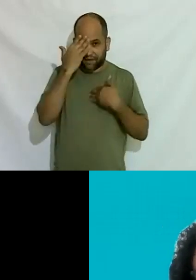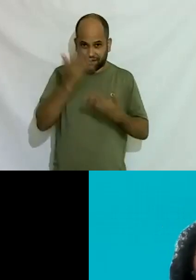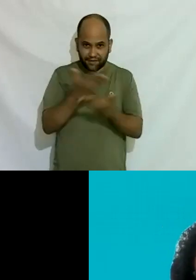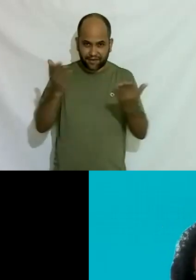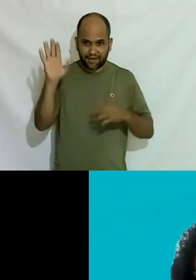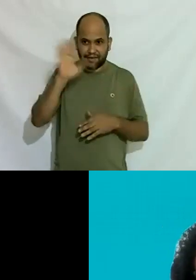tchau